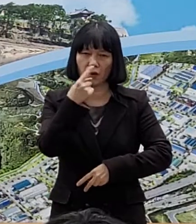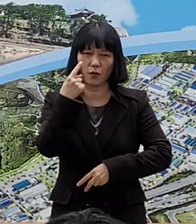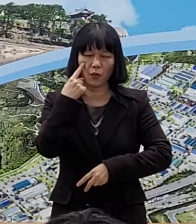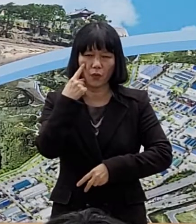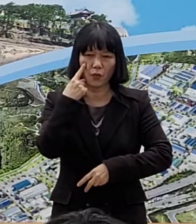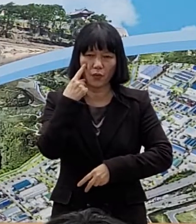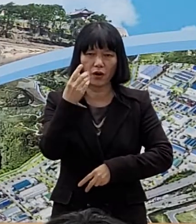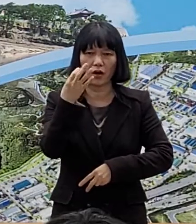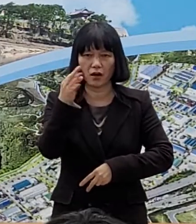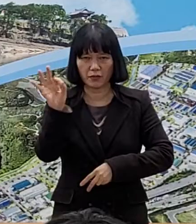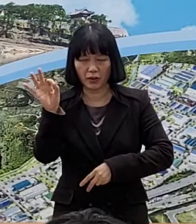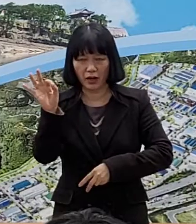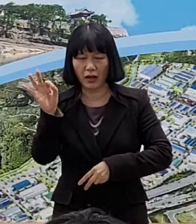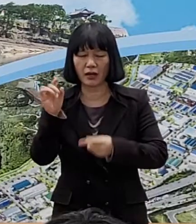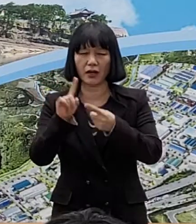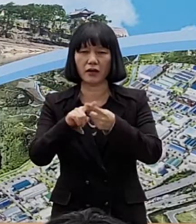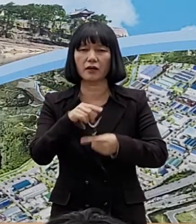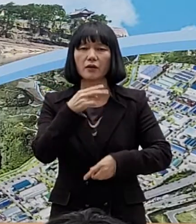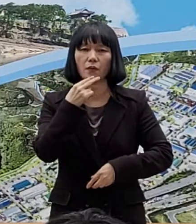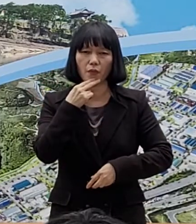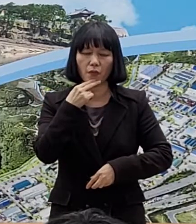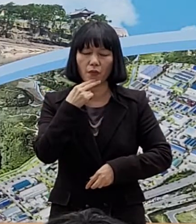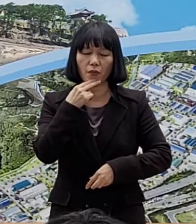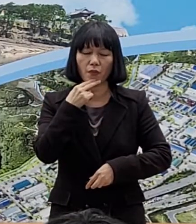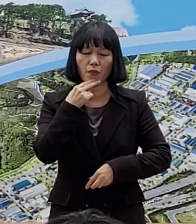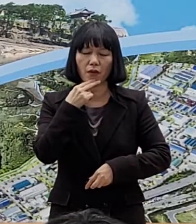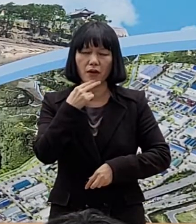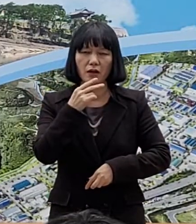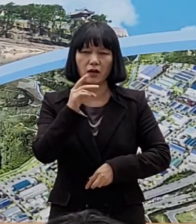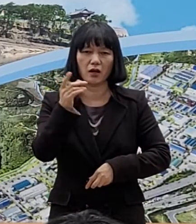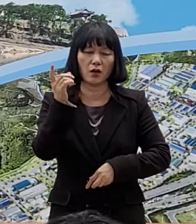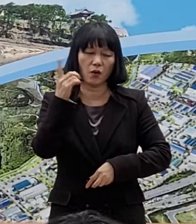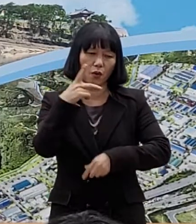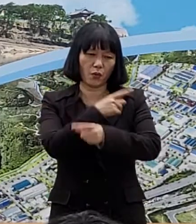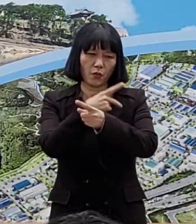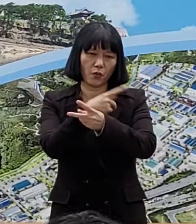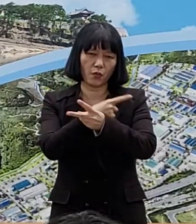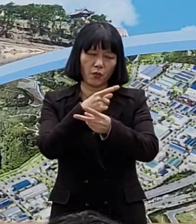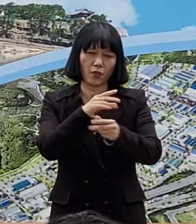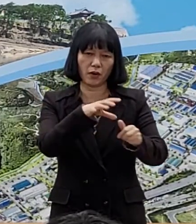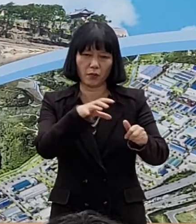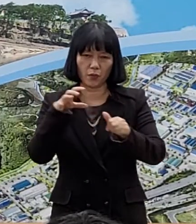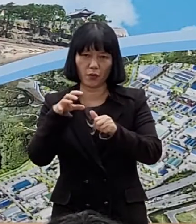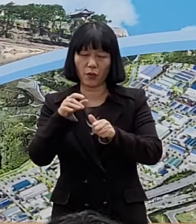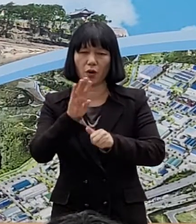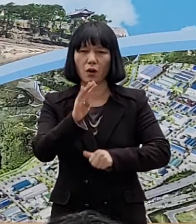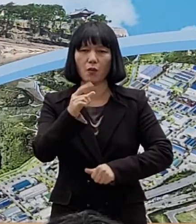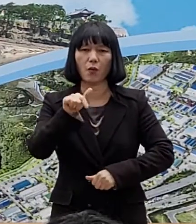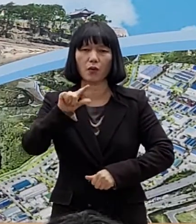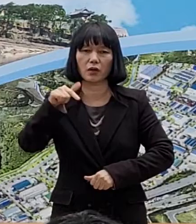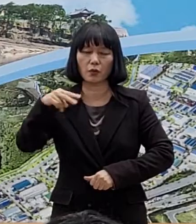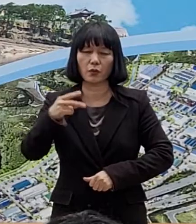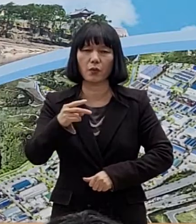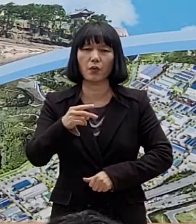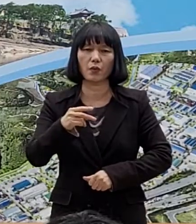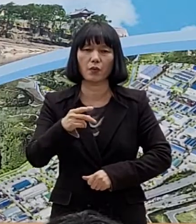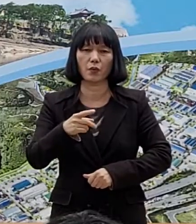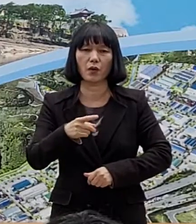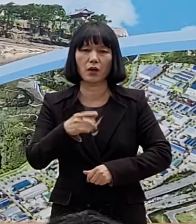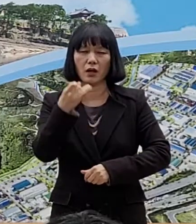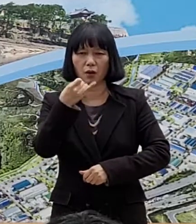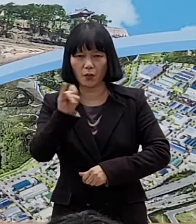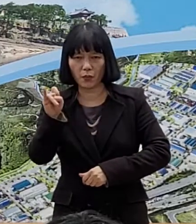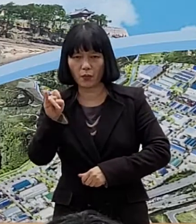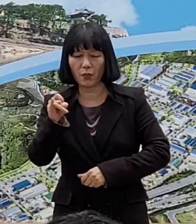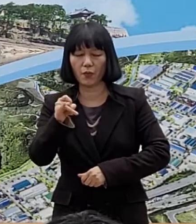음성 확인은 이행하지 않으므로 방역패스 목적으로 활용되던 보건소 음성 확인서